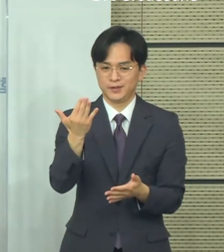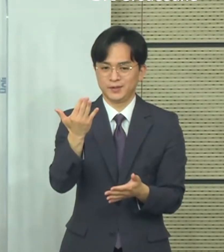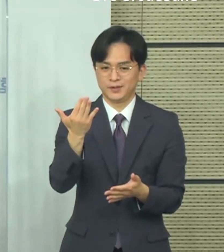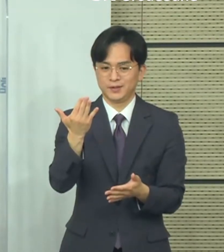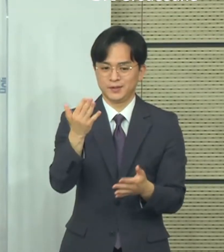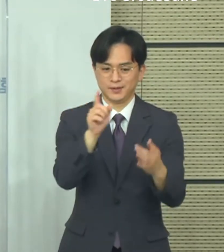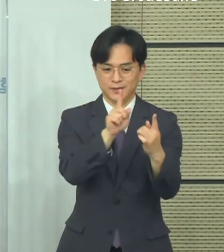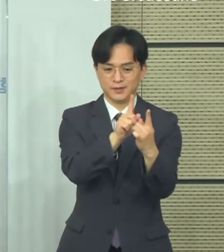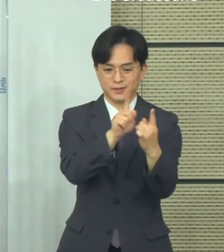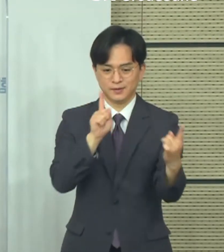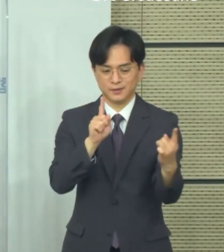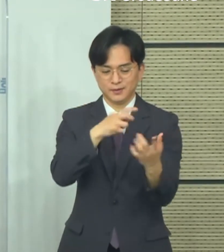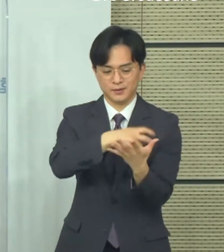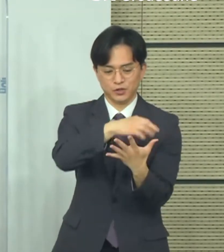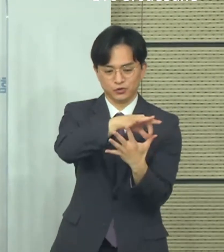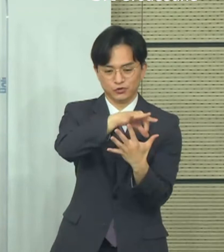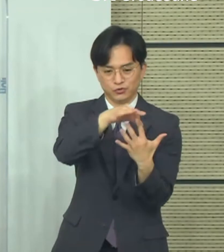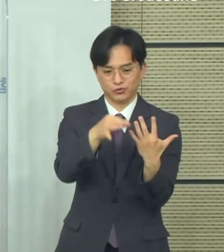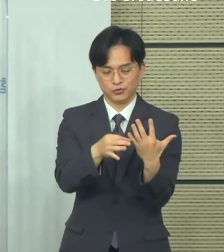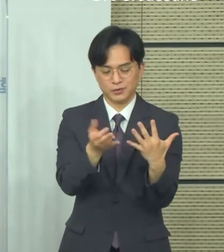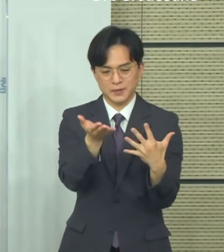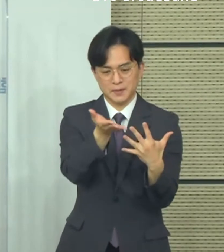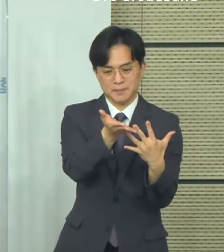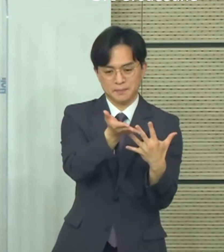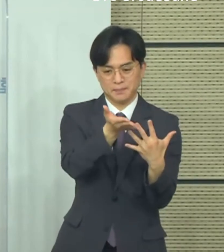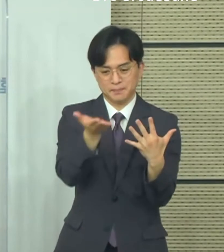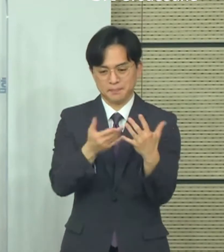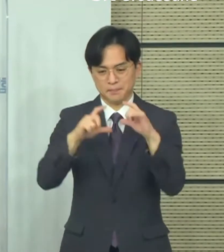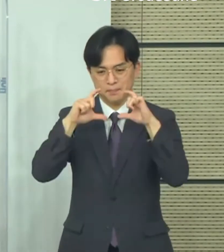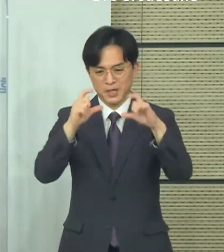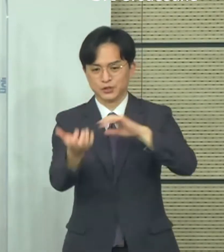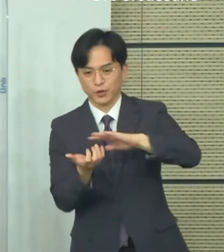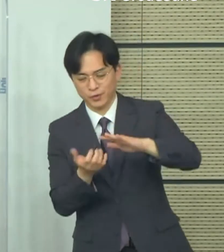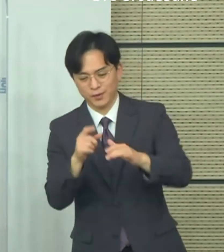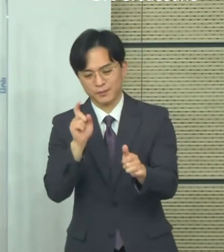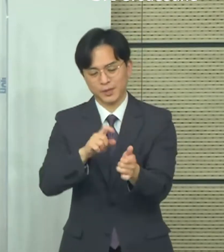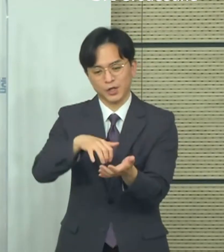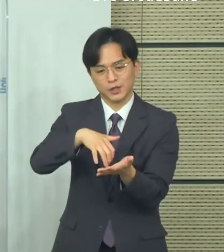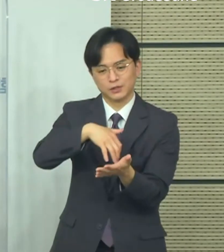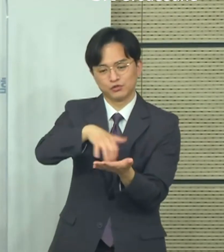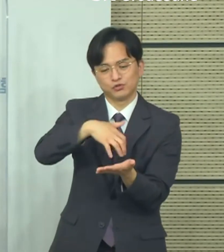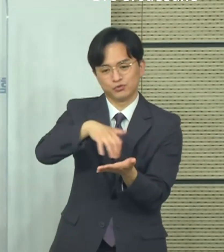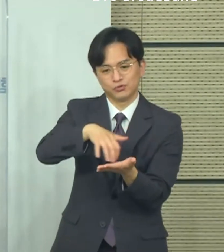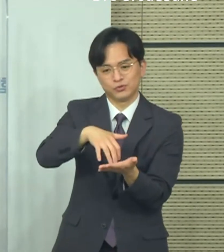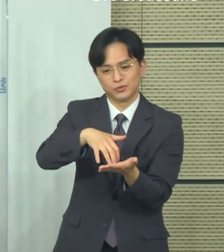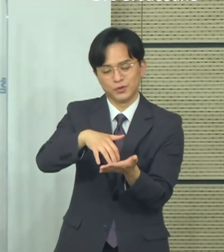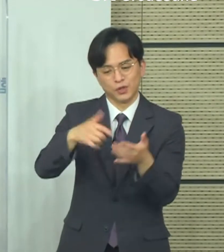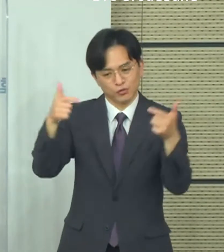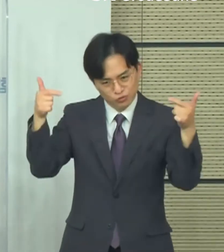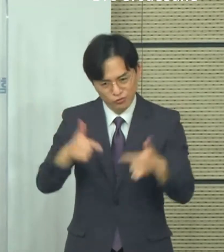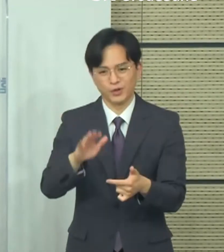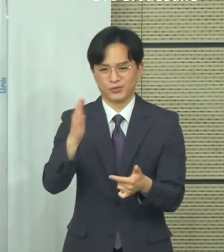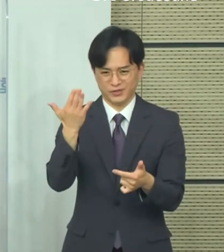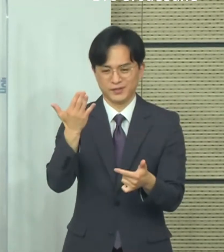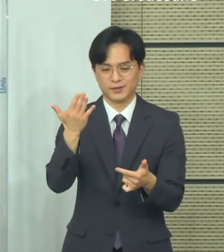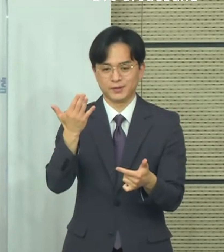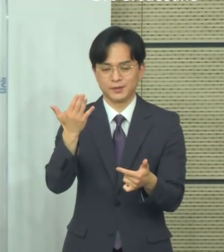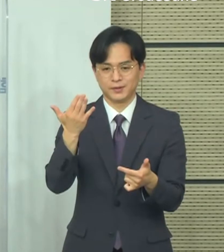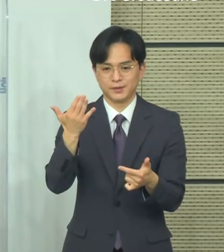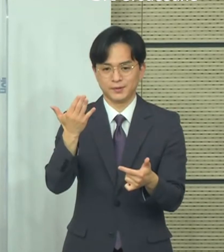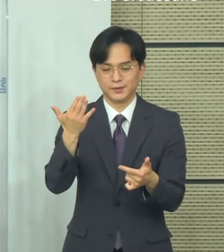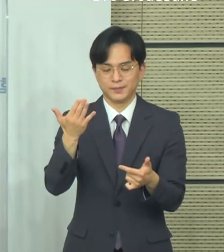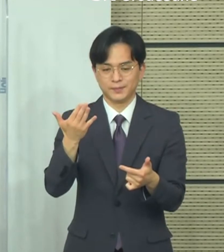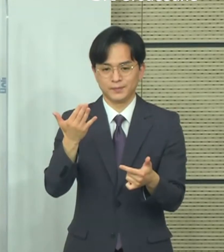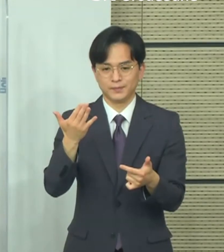직전에 현재의 유행 상황이 얼마나 안정적으로 관리되고 있는가가 되게 중요하다고 보고 있고 두 번째 이러한 이행 단계를